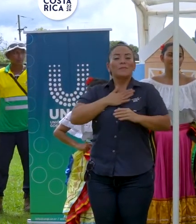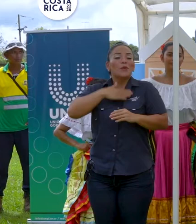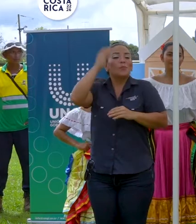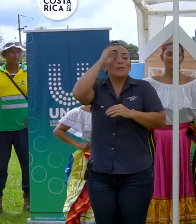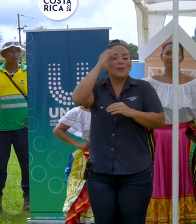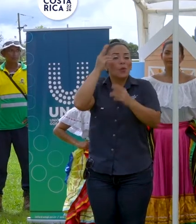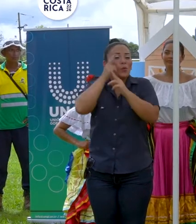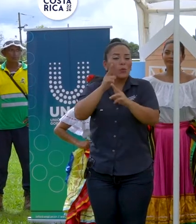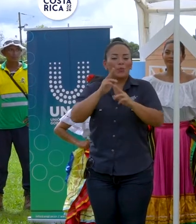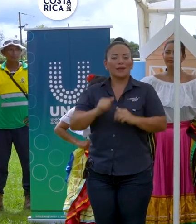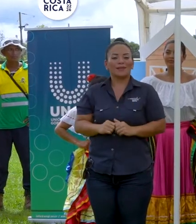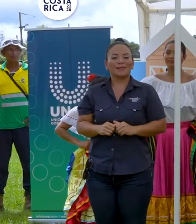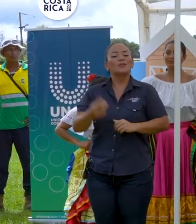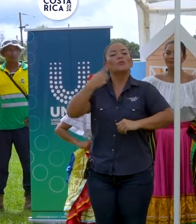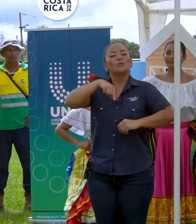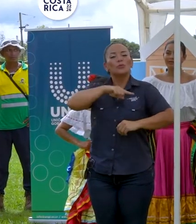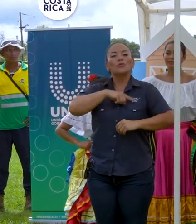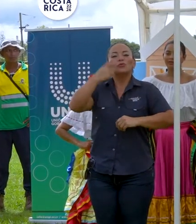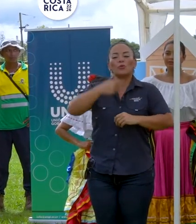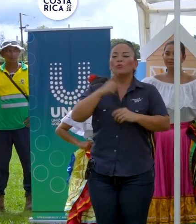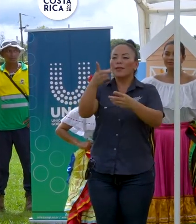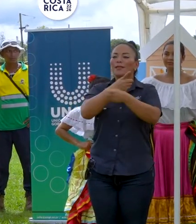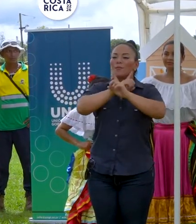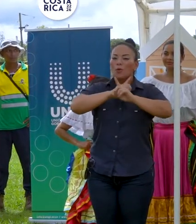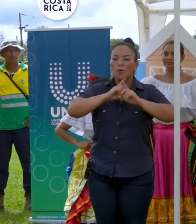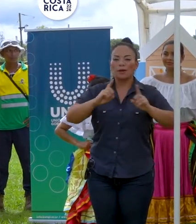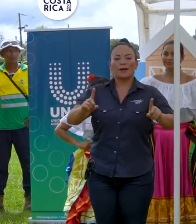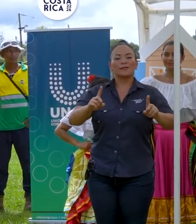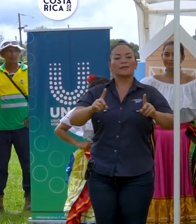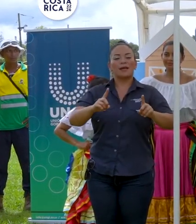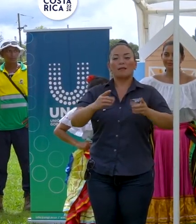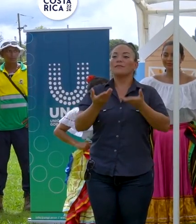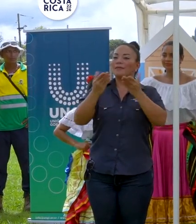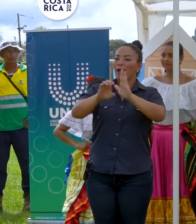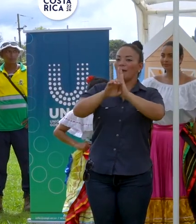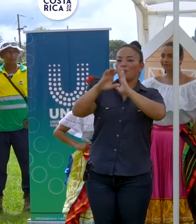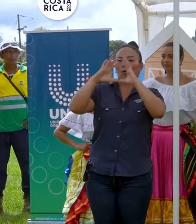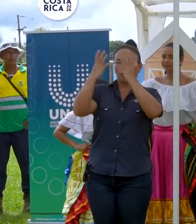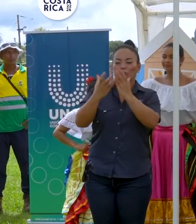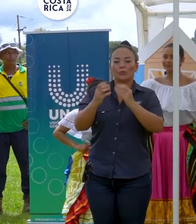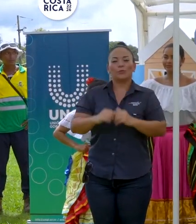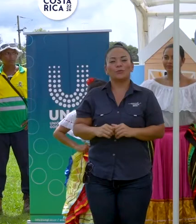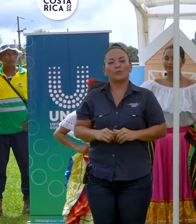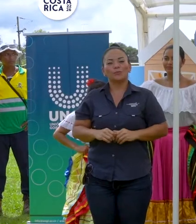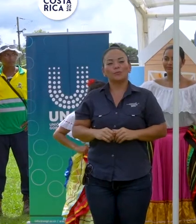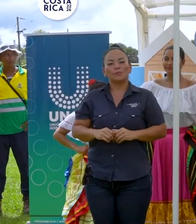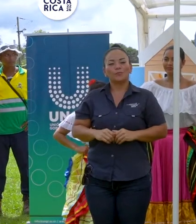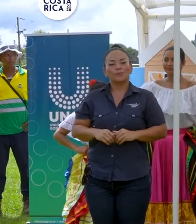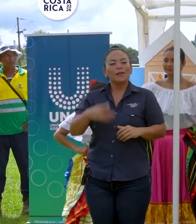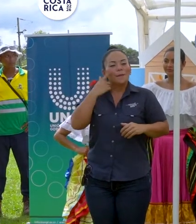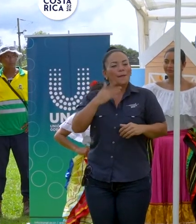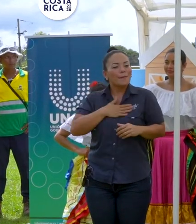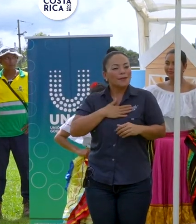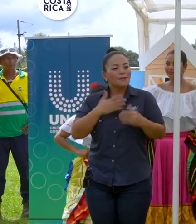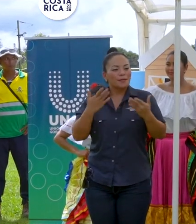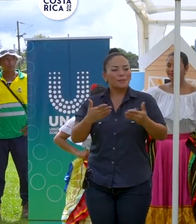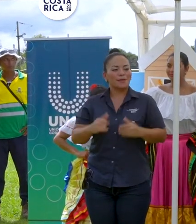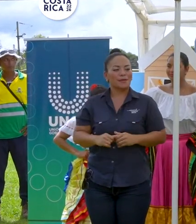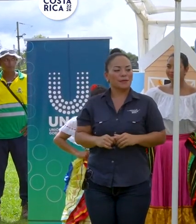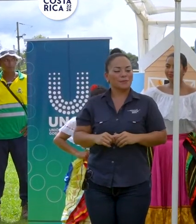opinión, y somos una democracia ejemplar. Me parece que